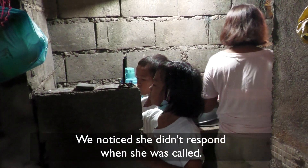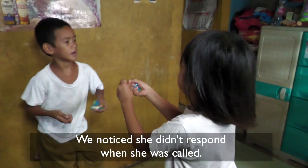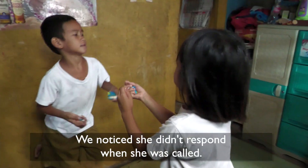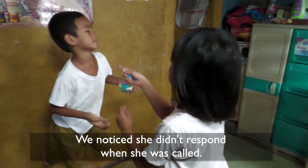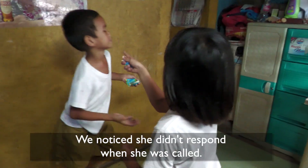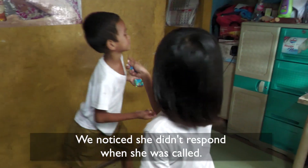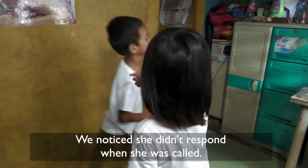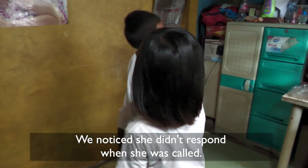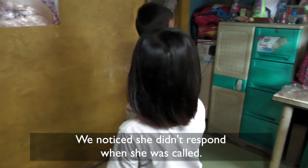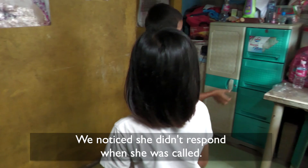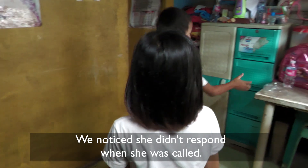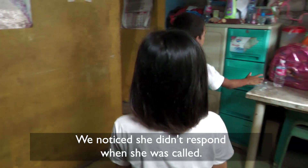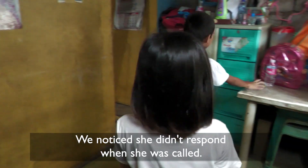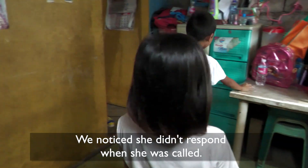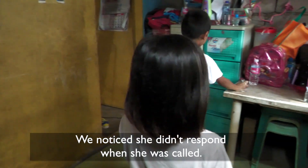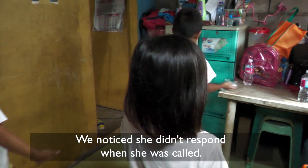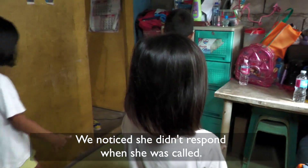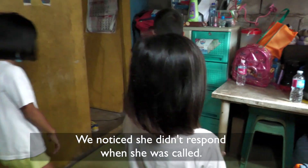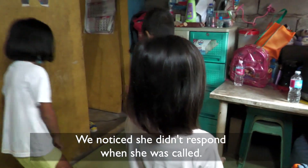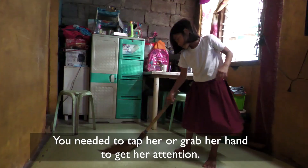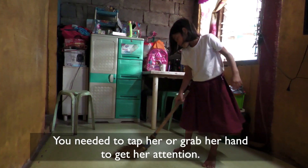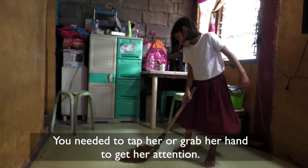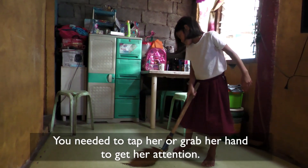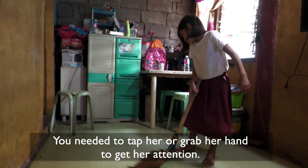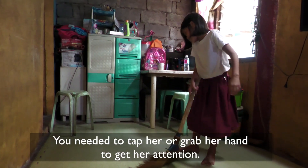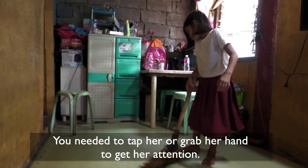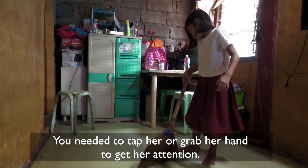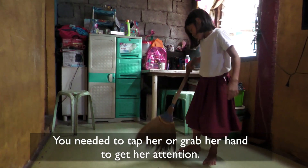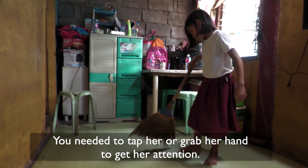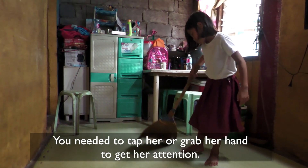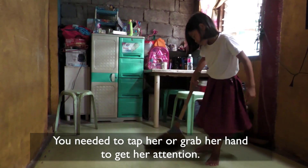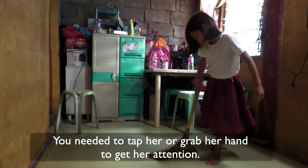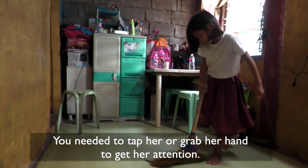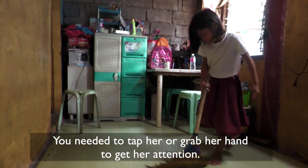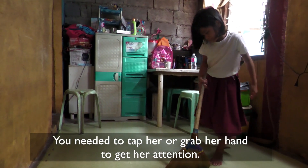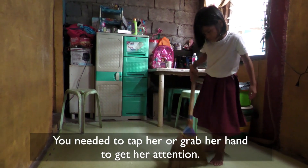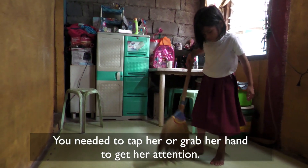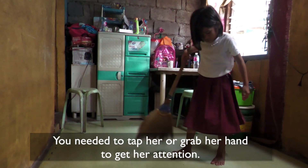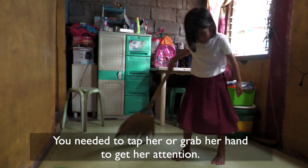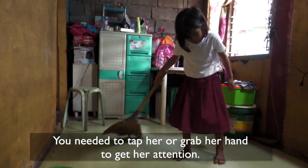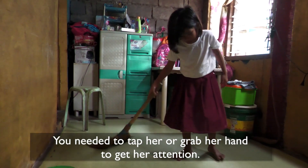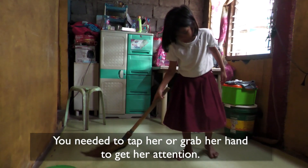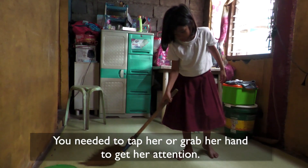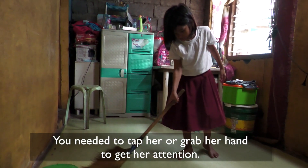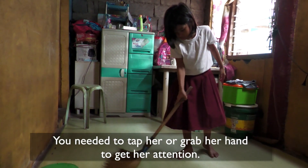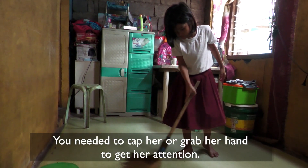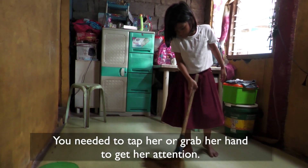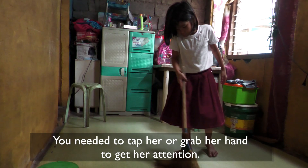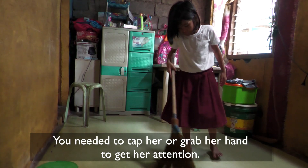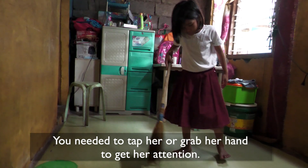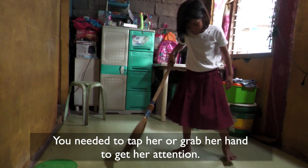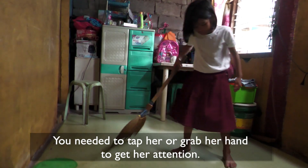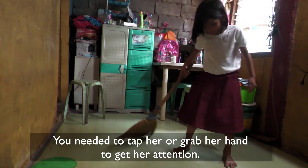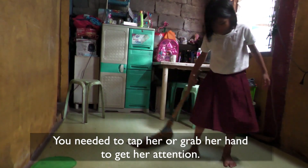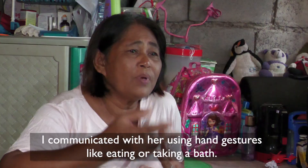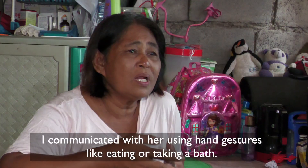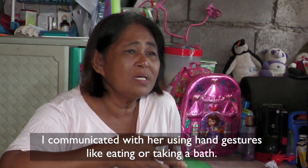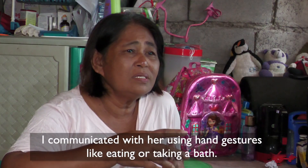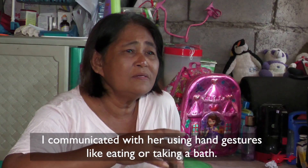hindi siya makarinig. Tapos kakalibitin mo na lang siya. Kung hindi, hilahin mo na lang ang kamay. Parang